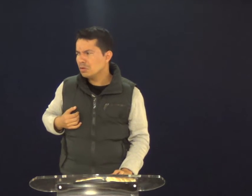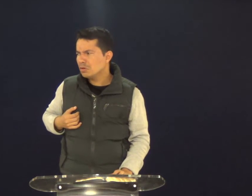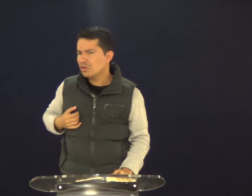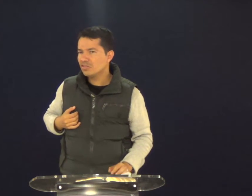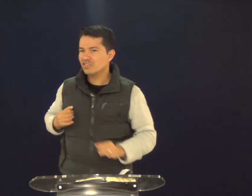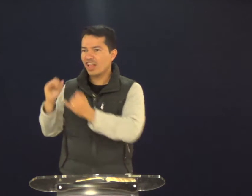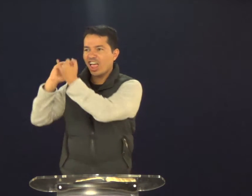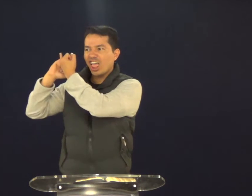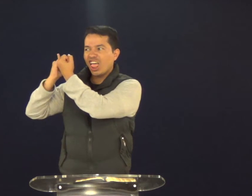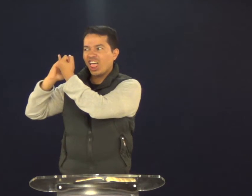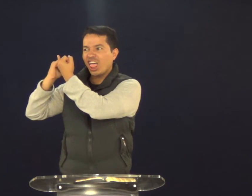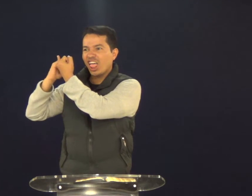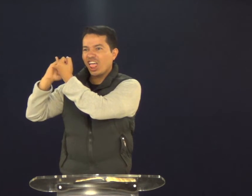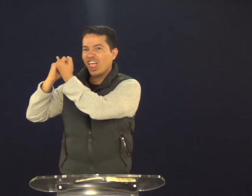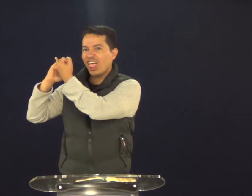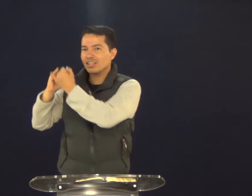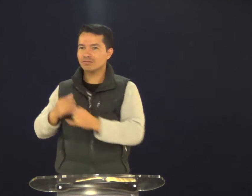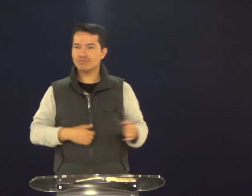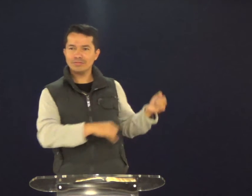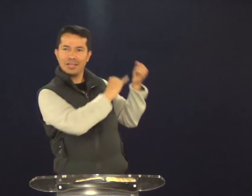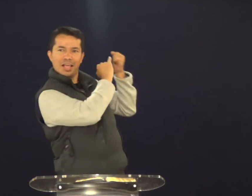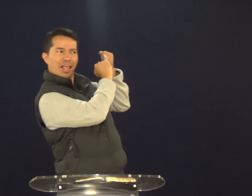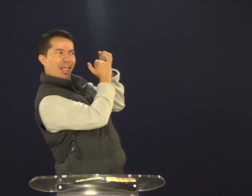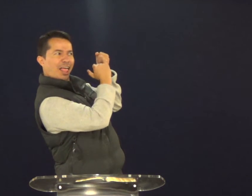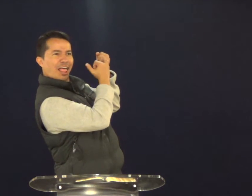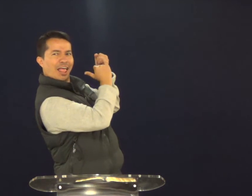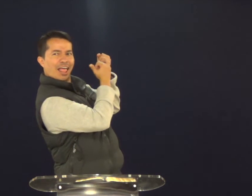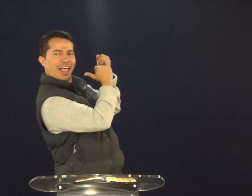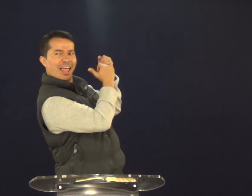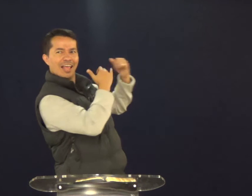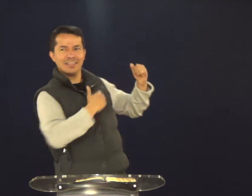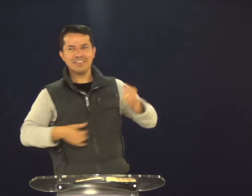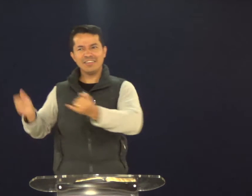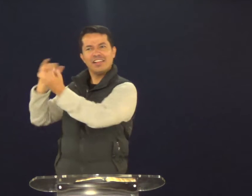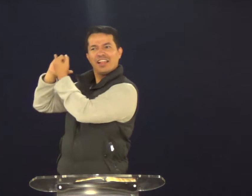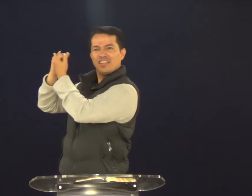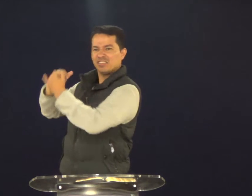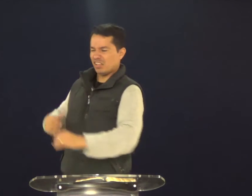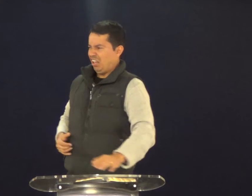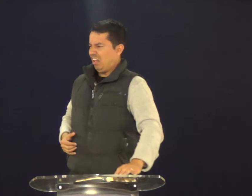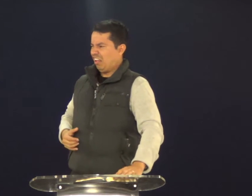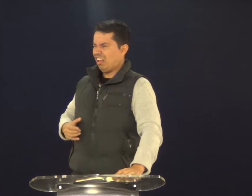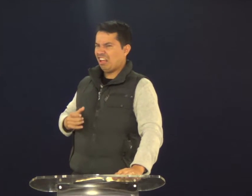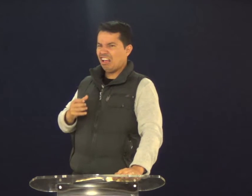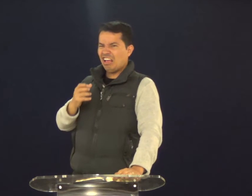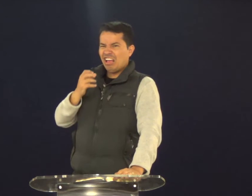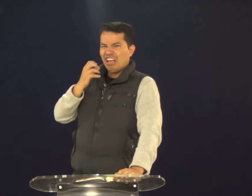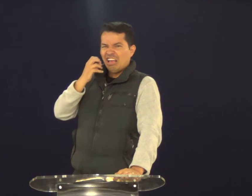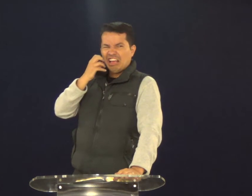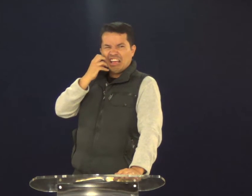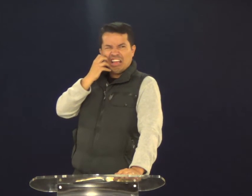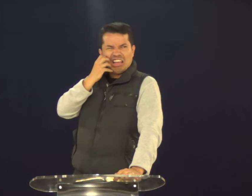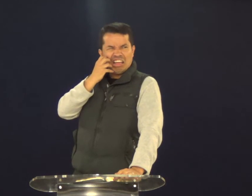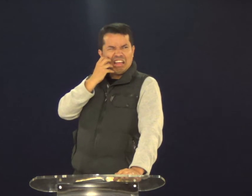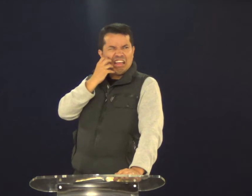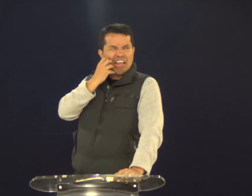chega alguém, e você começa a ver ali que tem gente fofocadinha, falando uma coisinha, você... Ai,